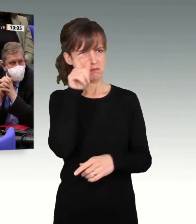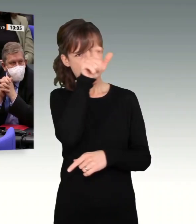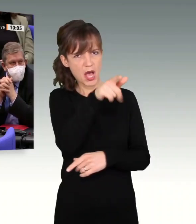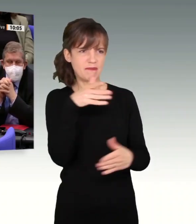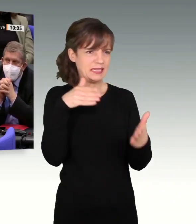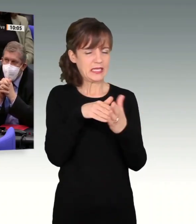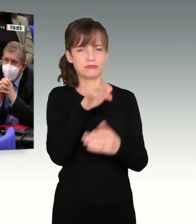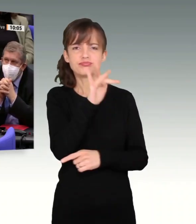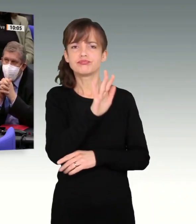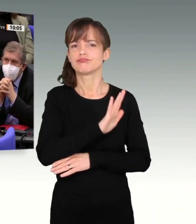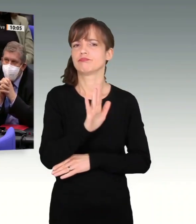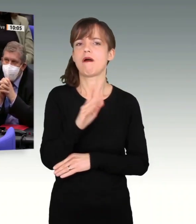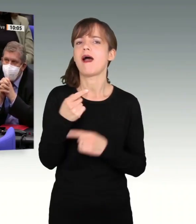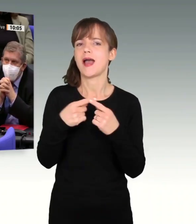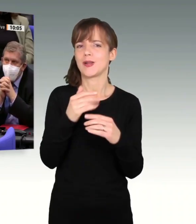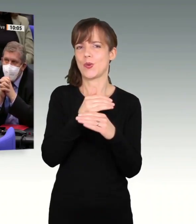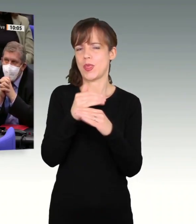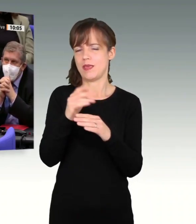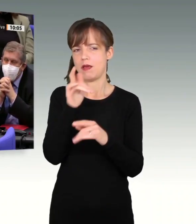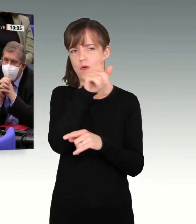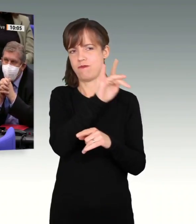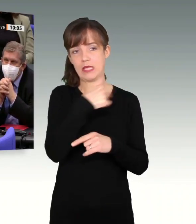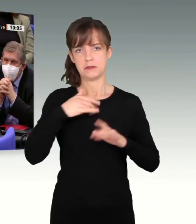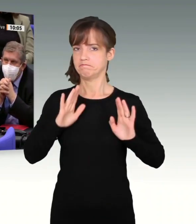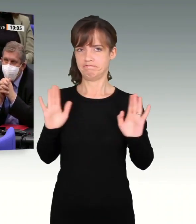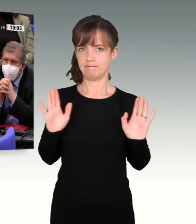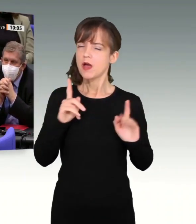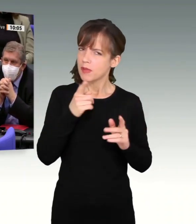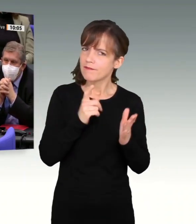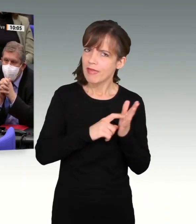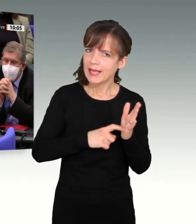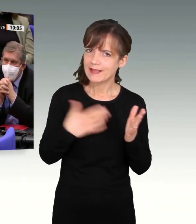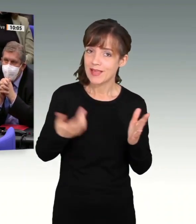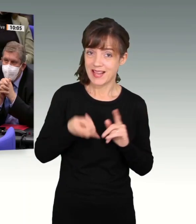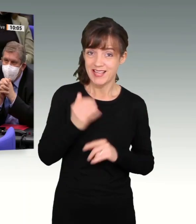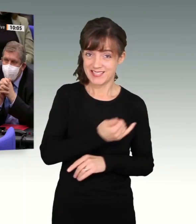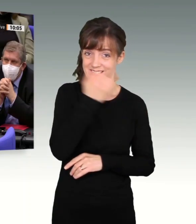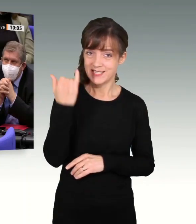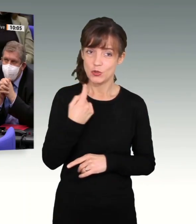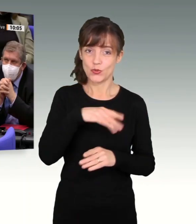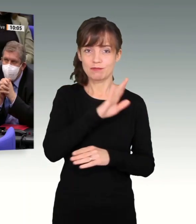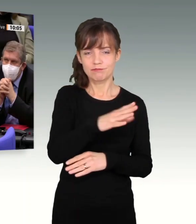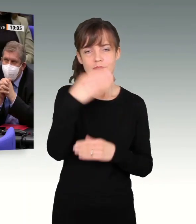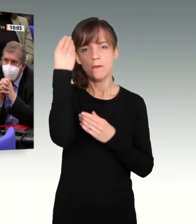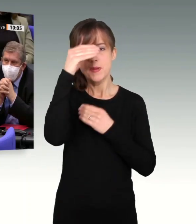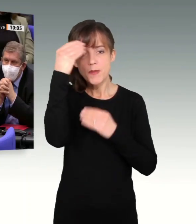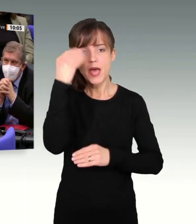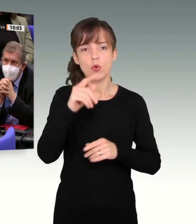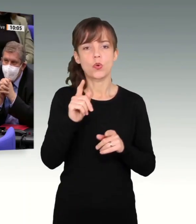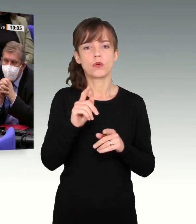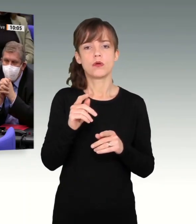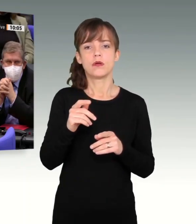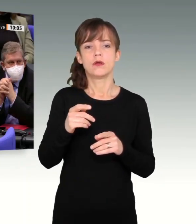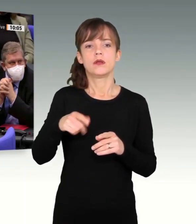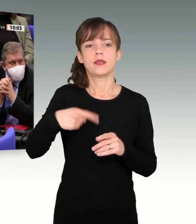und Ihre Äußerungen. Das waren andere Kollegen hier in der Debatte. Aber Fakt ist doch, dass Sie im letzten Jahr mit Ihren Bemerkungen nicht etwa von uns